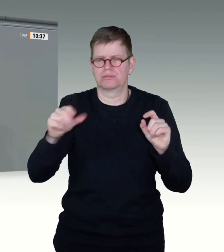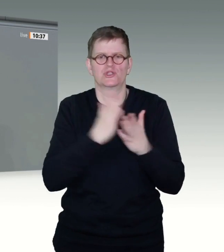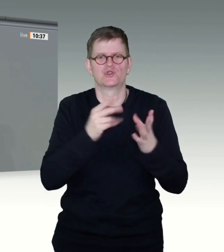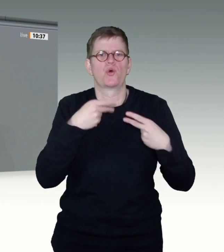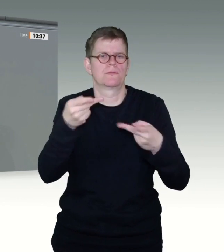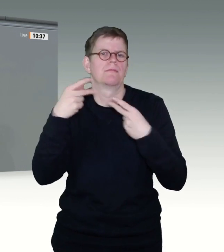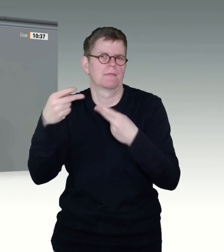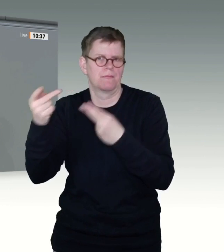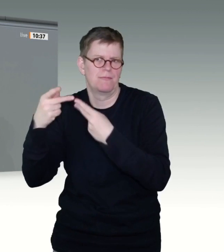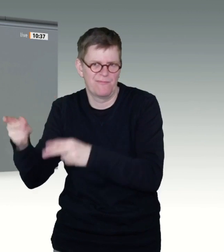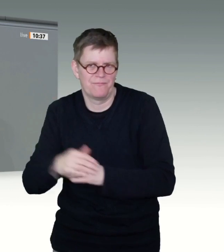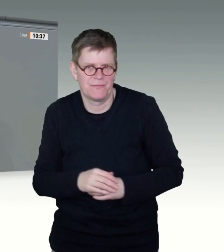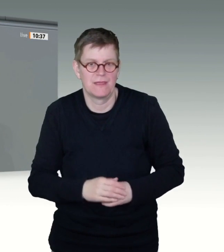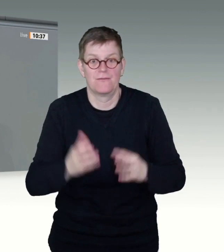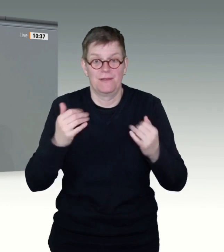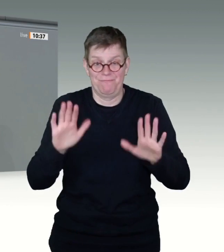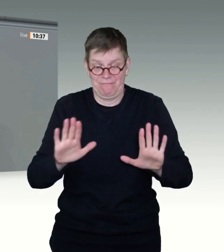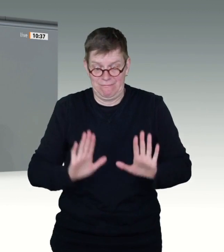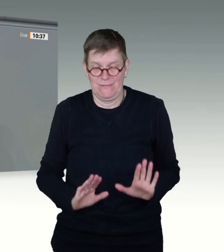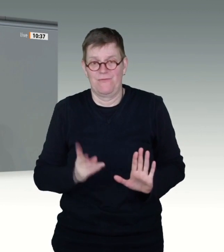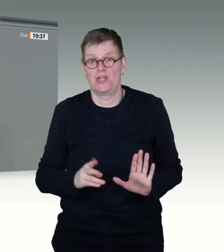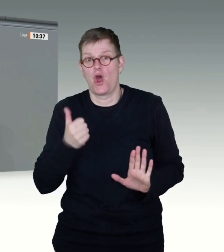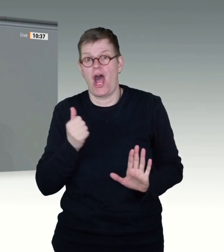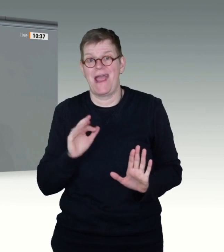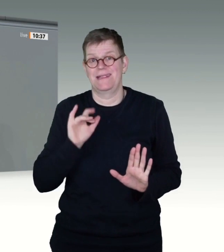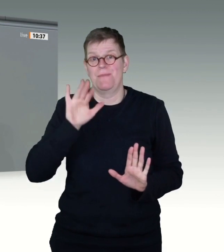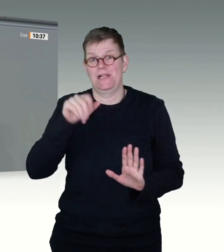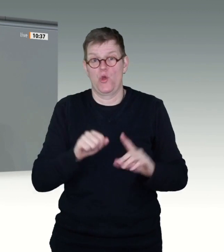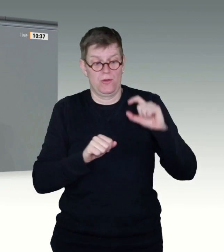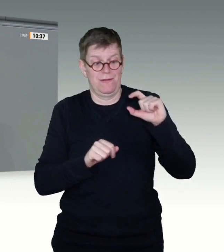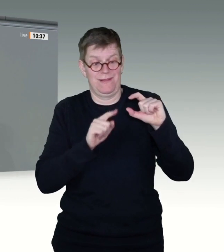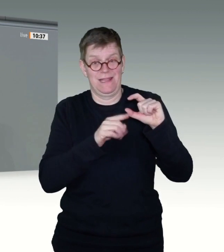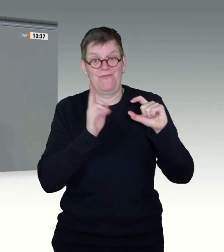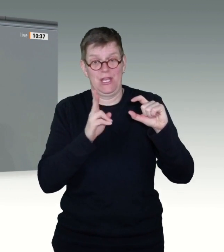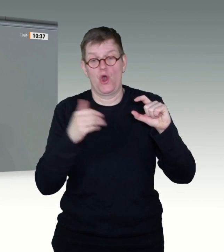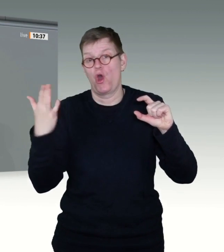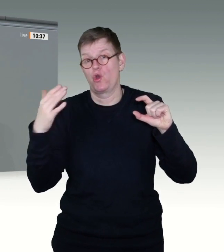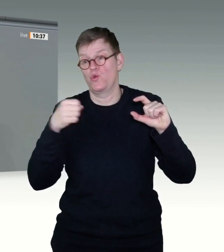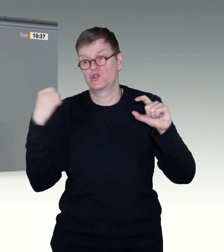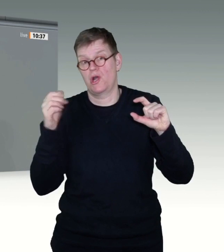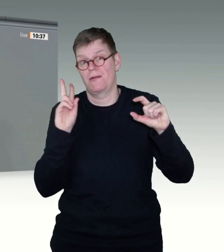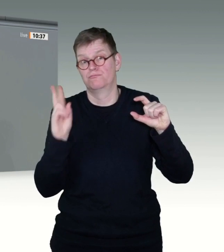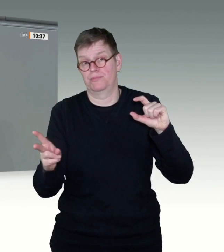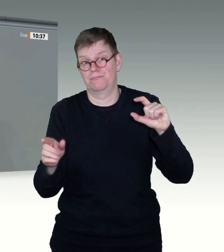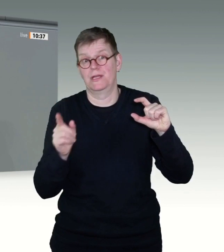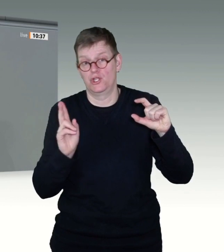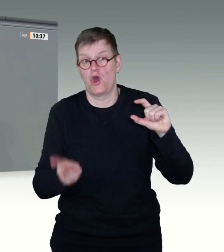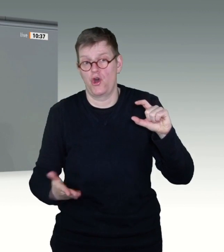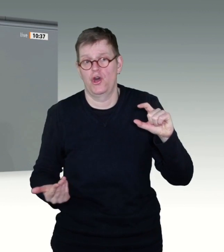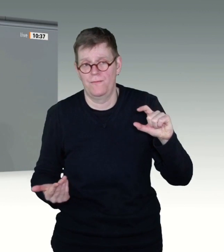Impfstoffdosen noch immer eine Million Impfdosen in den Kühlschränken der Länder lagern. Aktuell werden rund 200